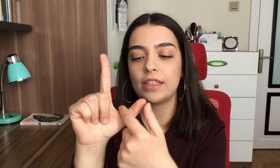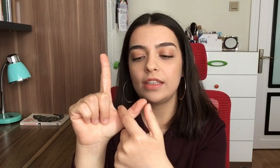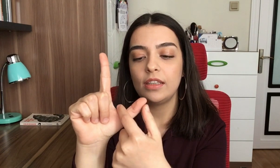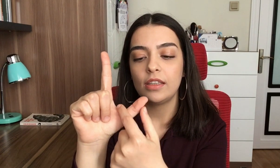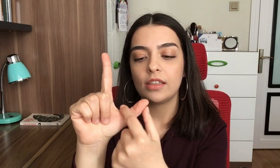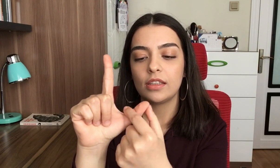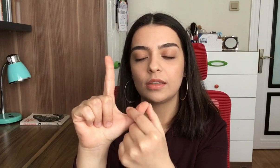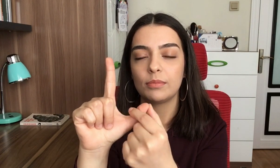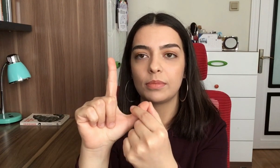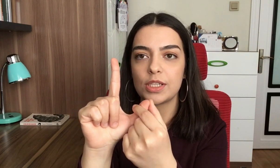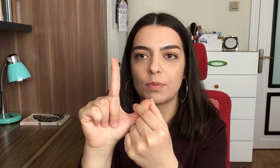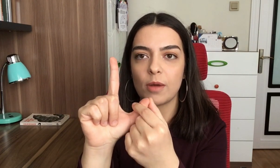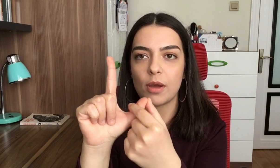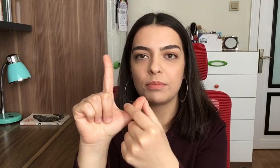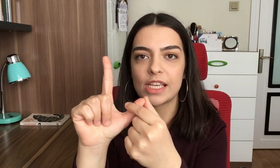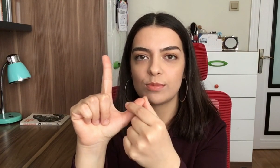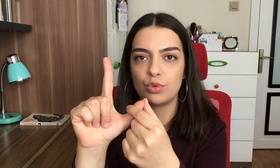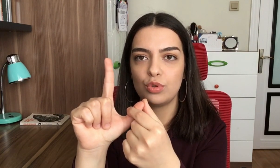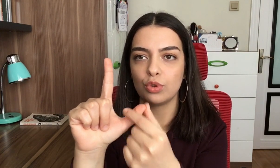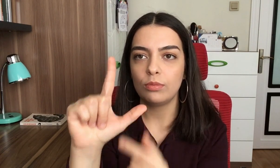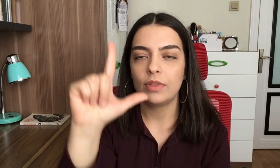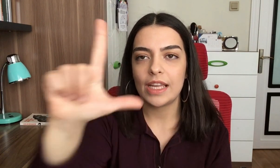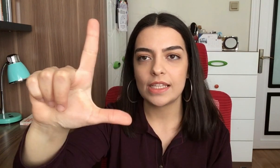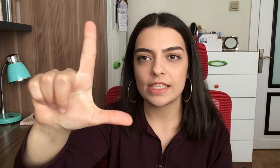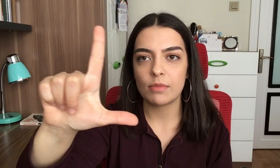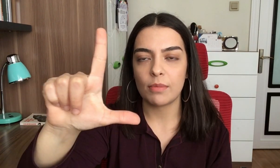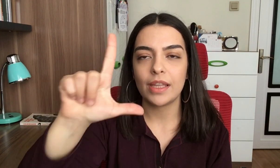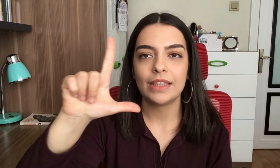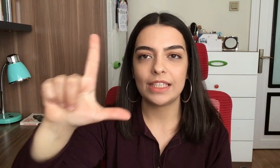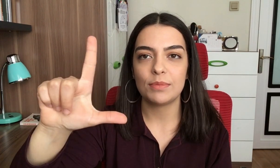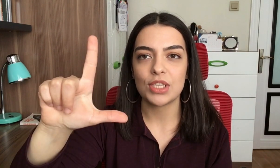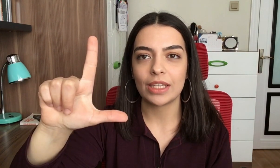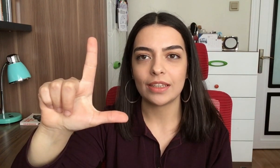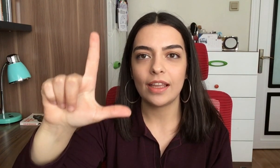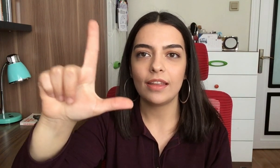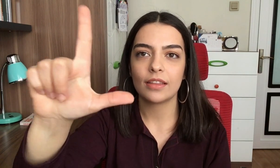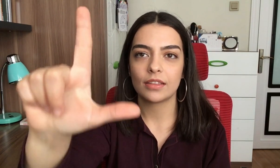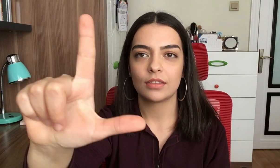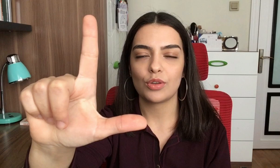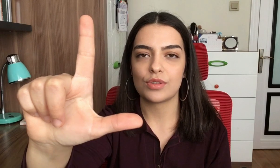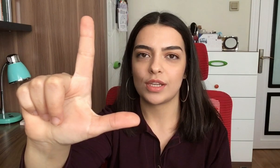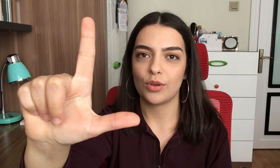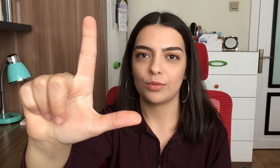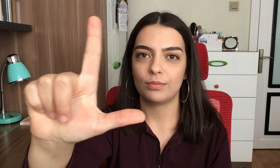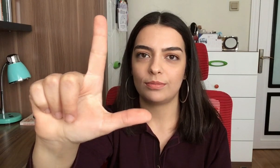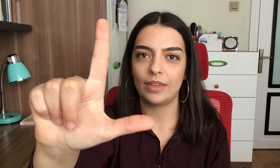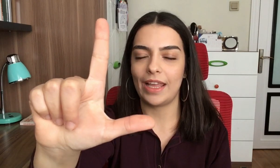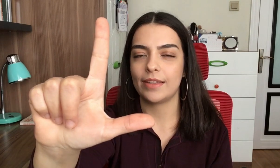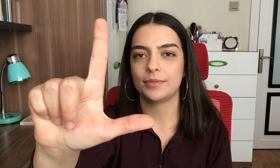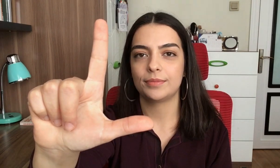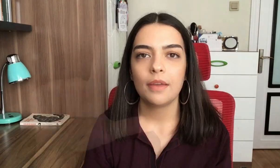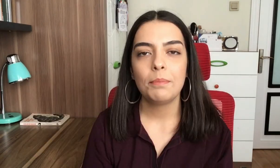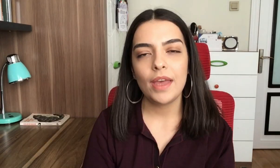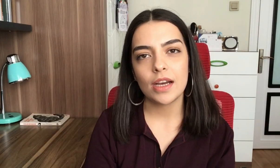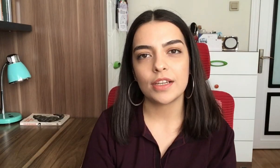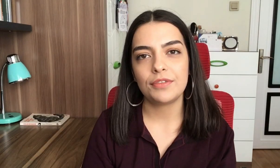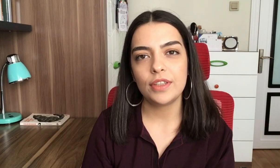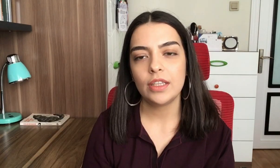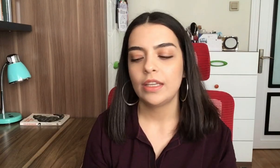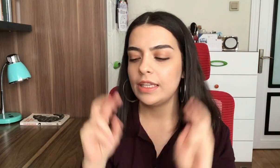baş parmağım biraz büküyordum. L'de tamamen dik bir şekilde gösteriyorum. L M harfi iki